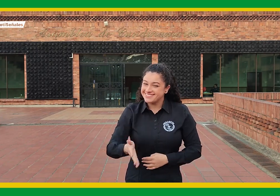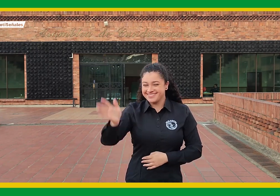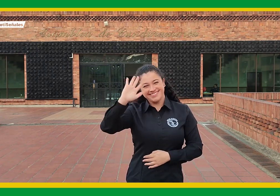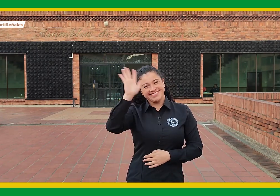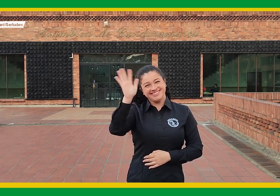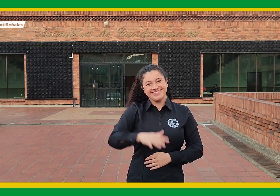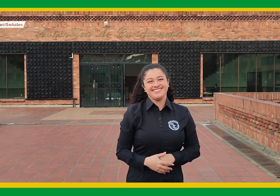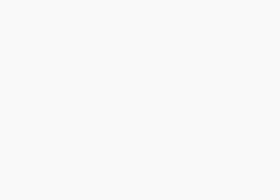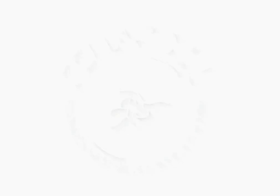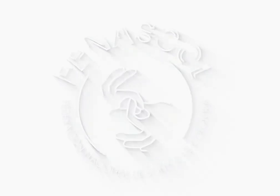por vernos. ¡Chao! ¡Gracias!